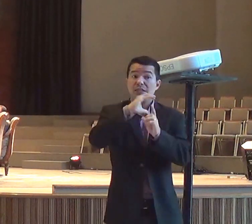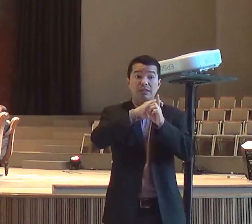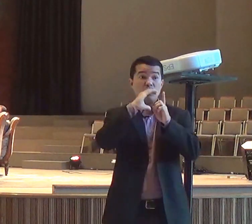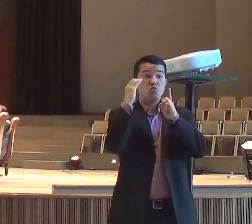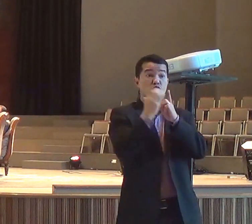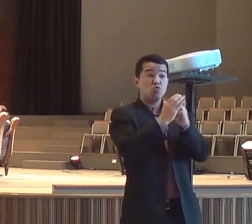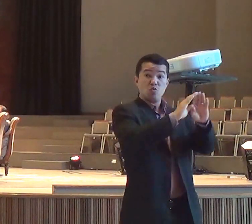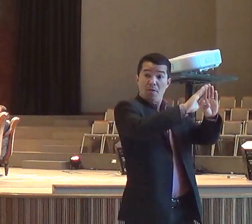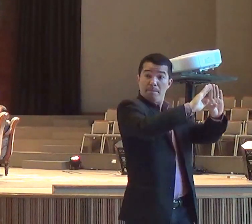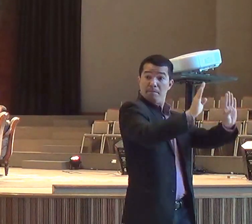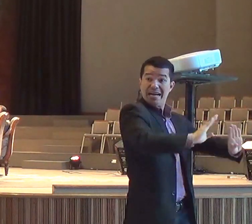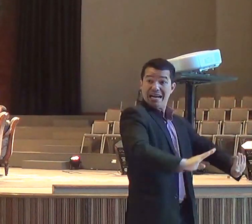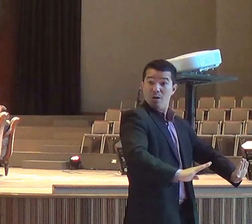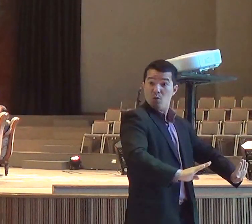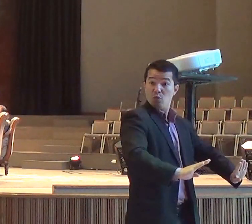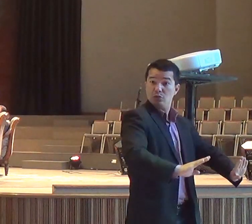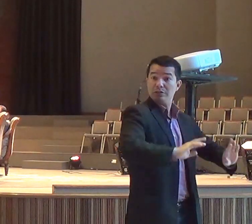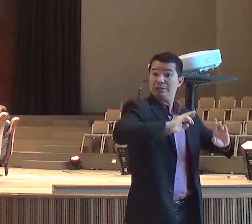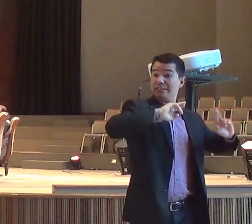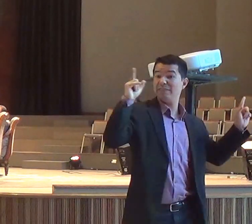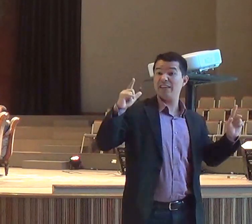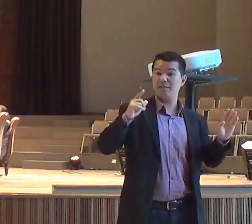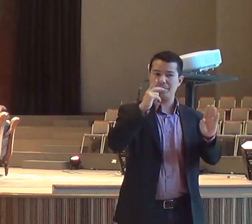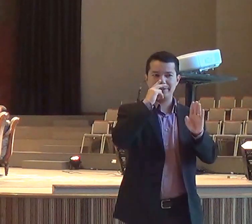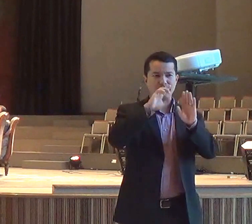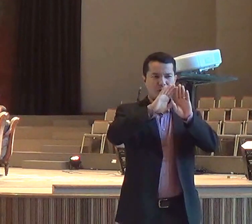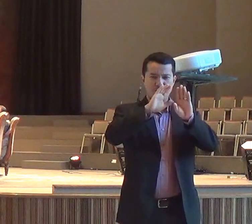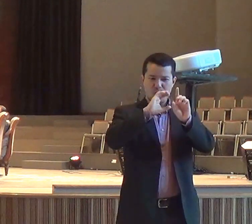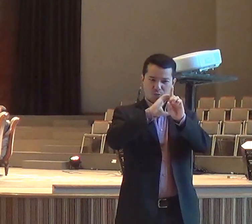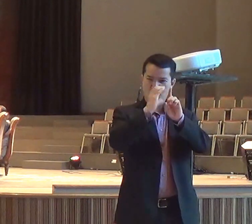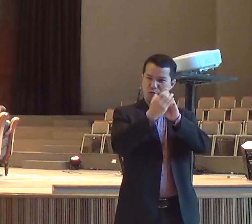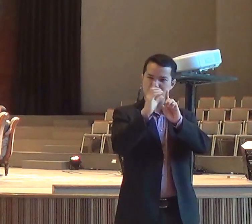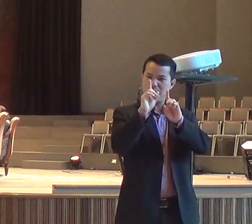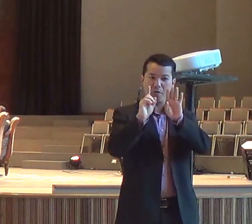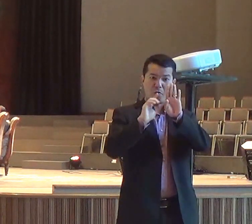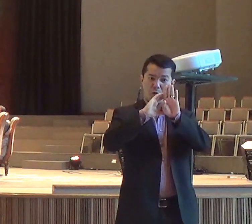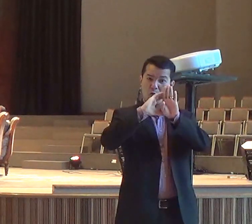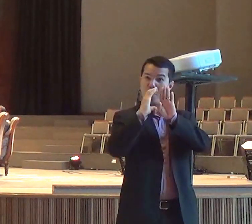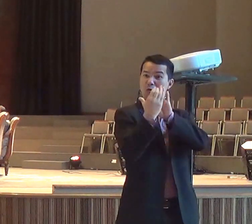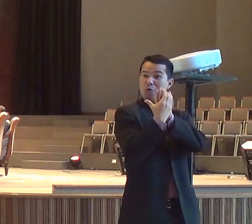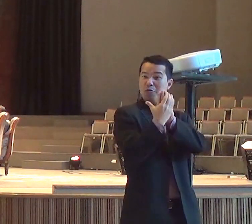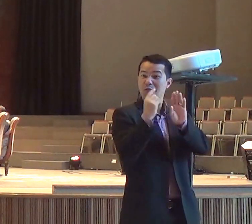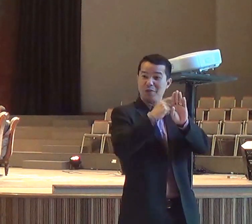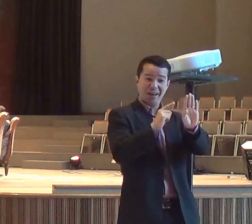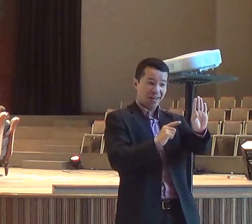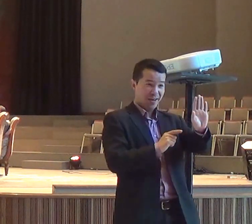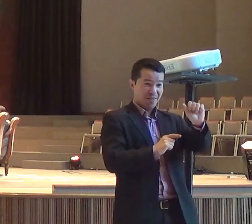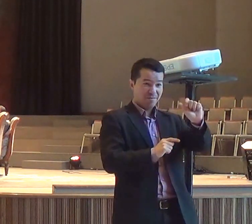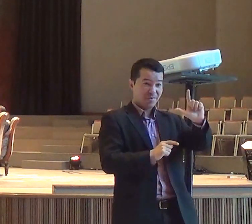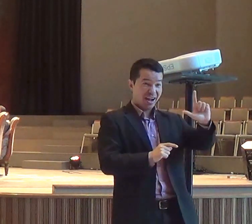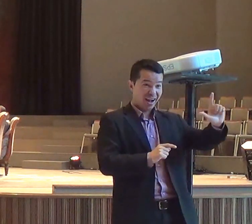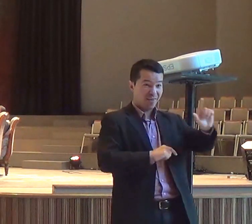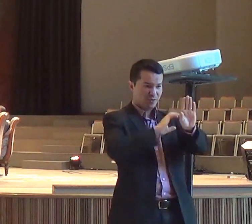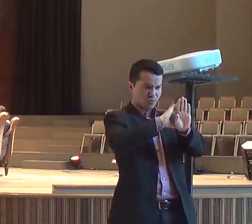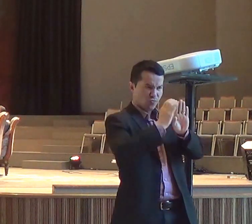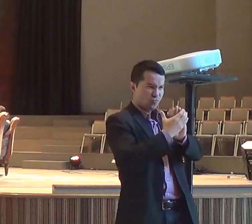como era costume deles, fizeram, entraram em transe, rolaram no chão, estavam lá os espíritos, se